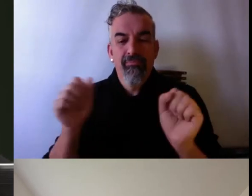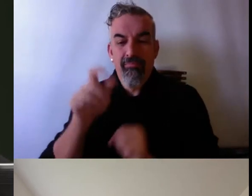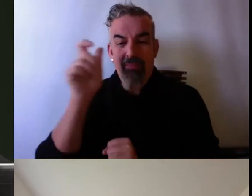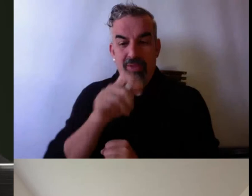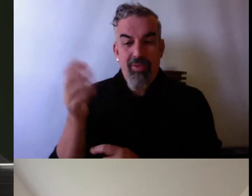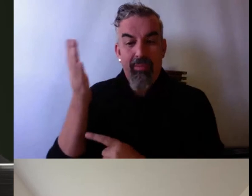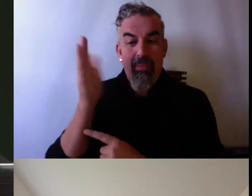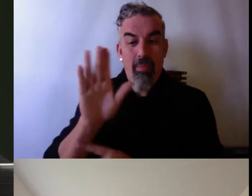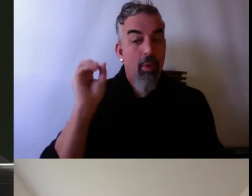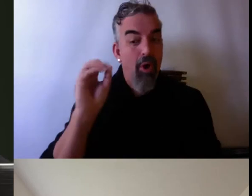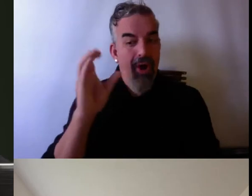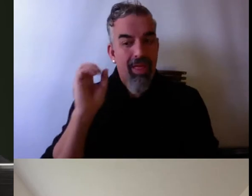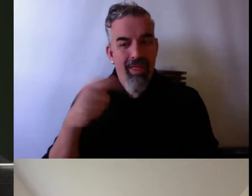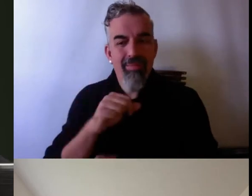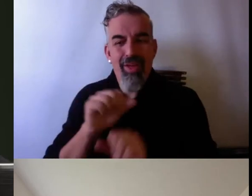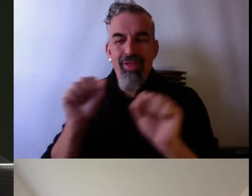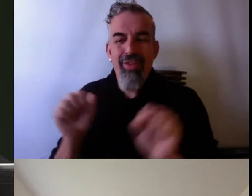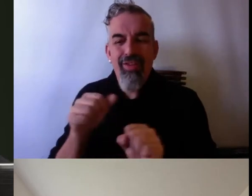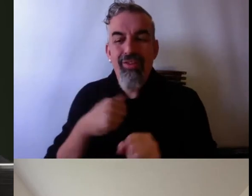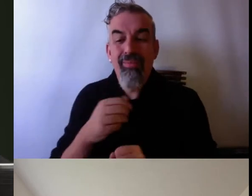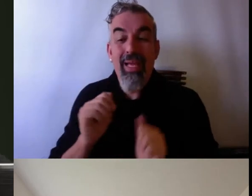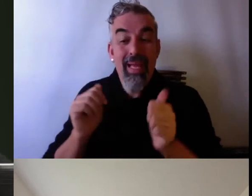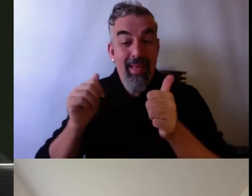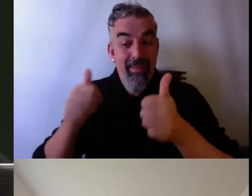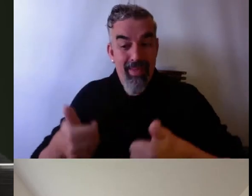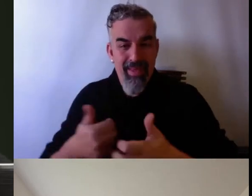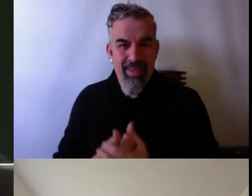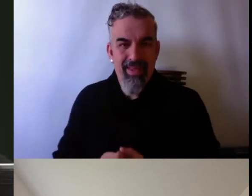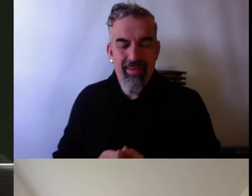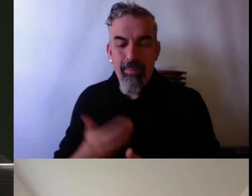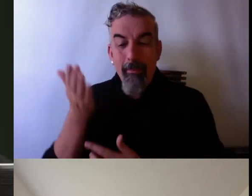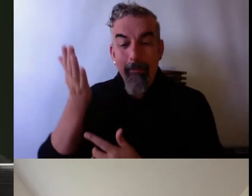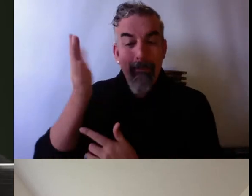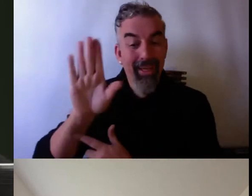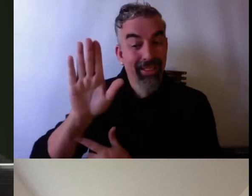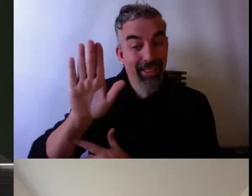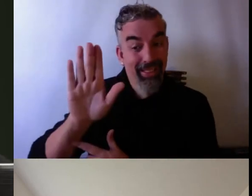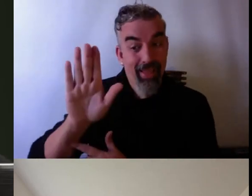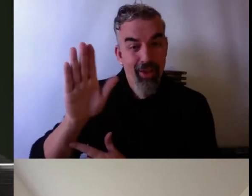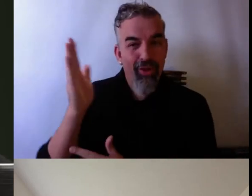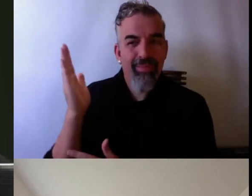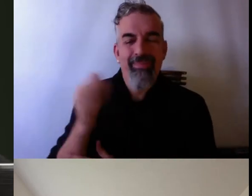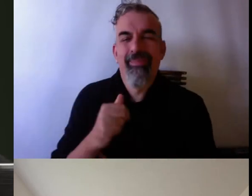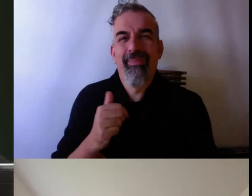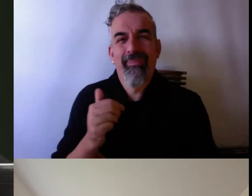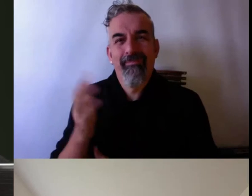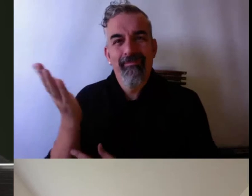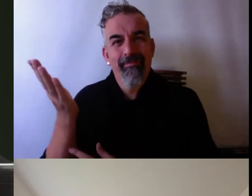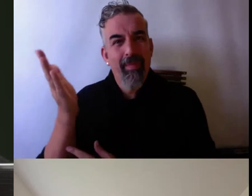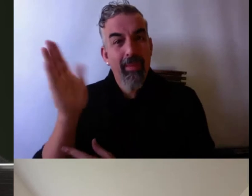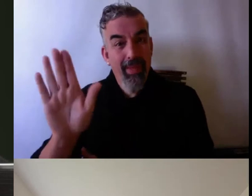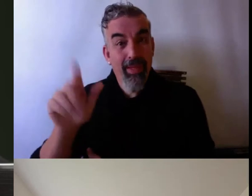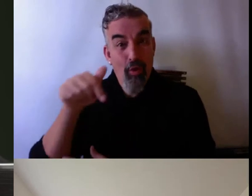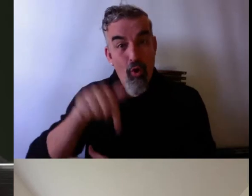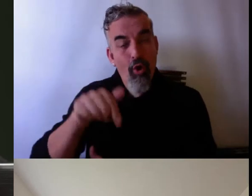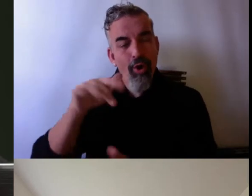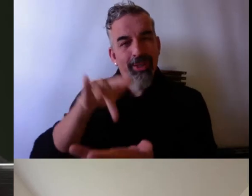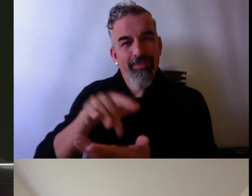presentación de esta mesa,